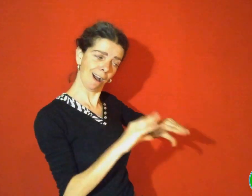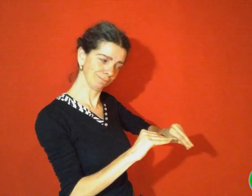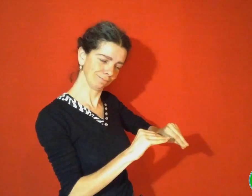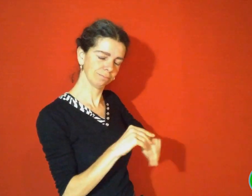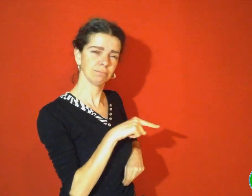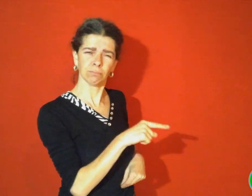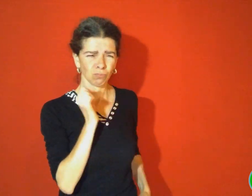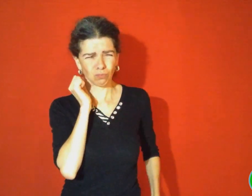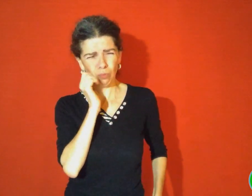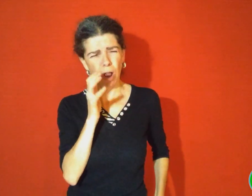où elle n'arrêtait pas de cuisiner.